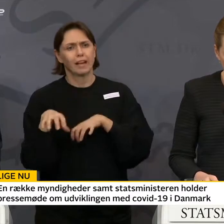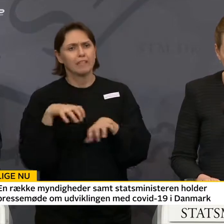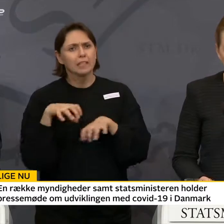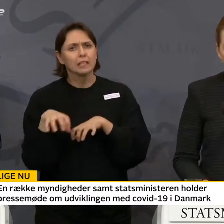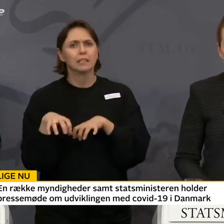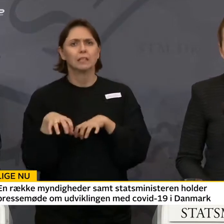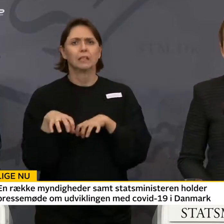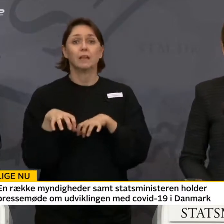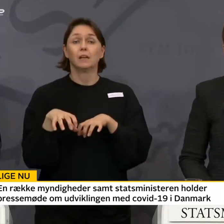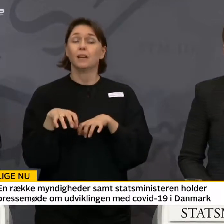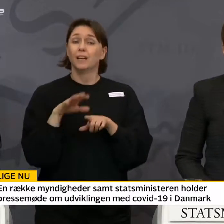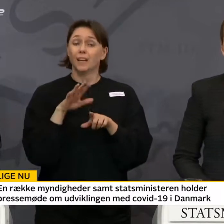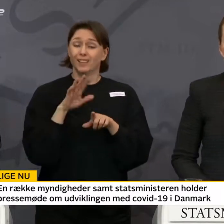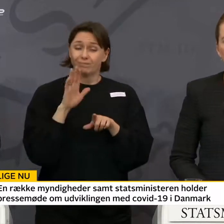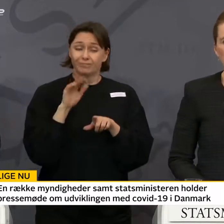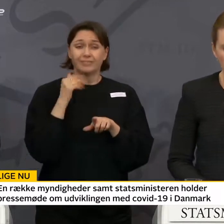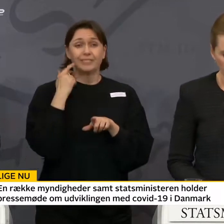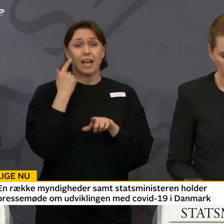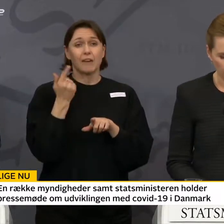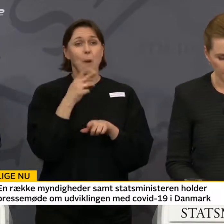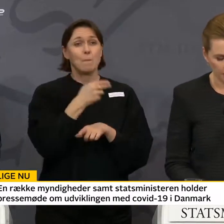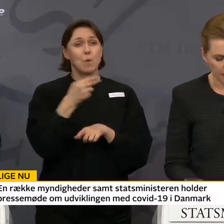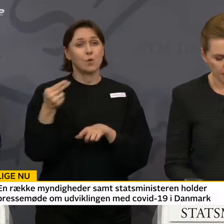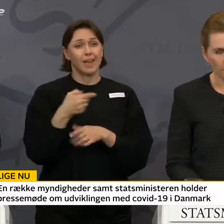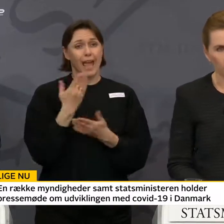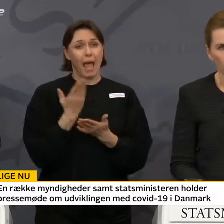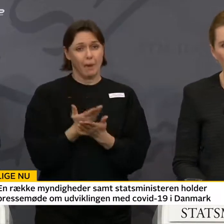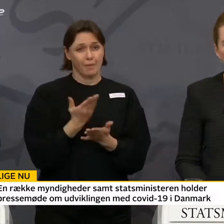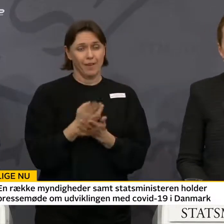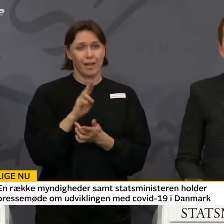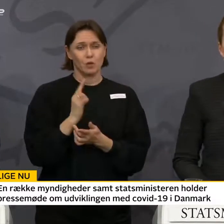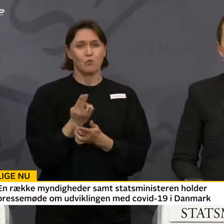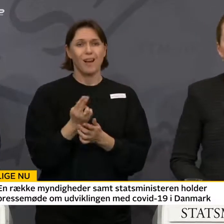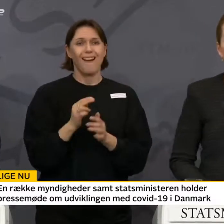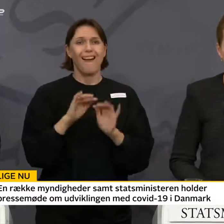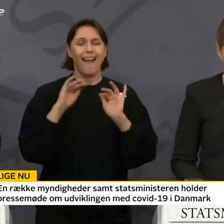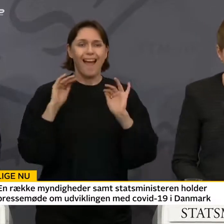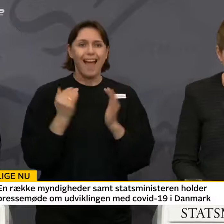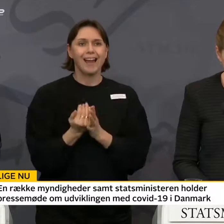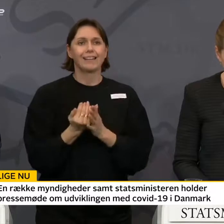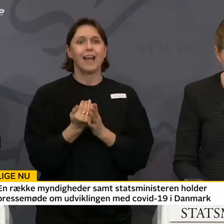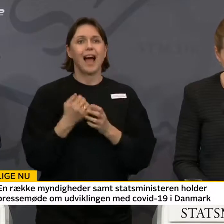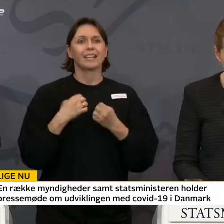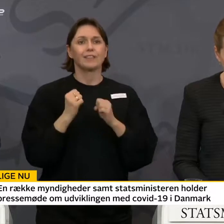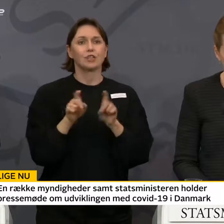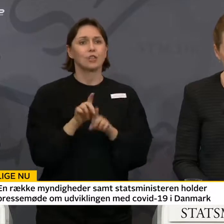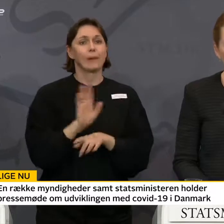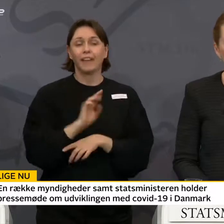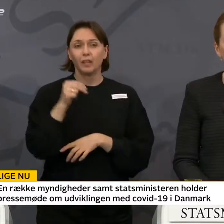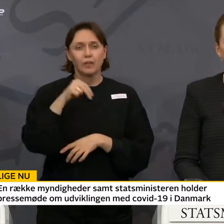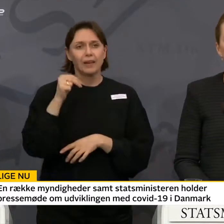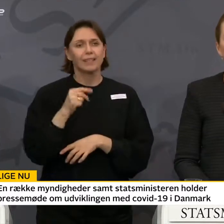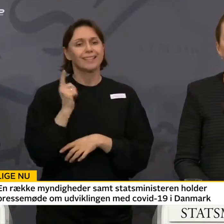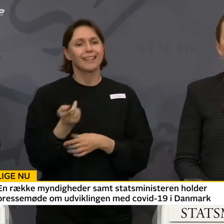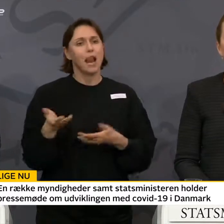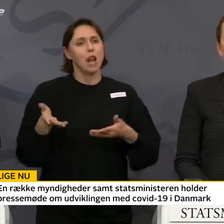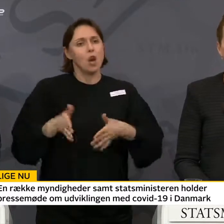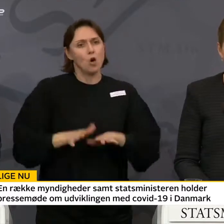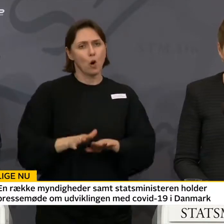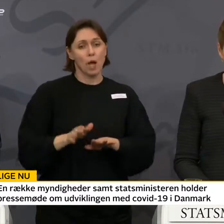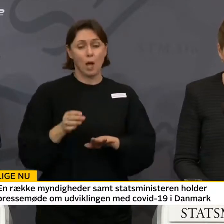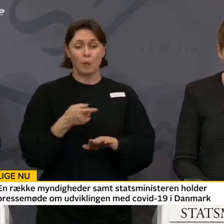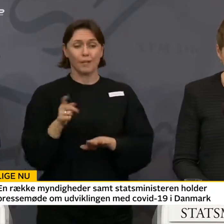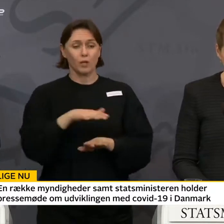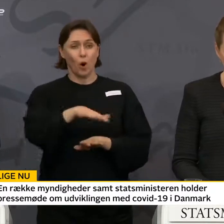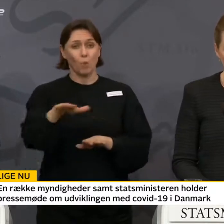Og derfor er det myndighedernes anbefaling, at vi lukker al unødvendig aktivitet ned på de områder